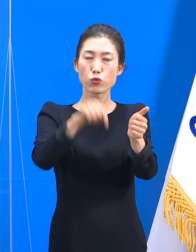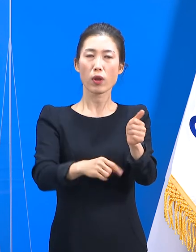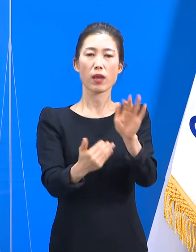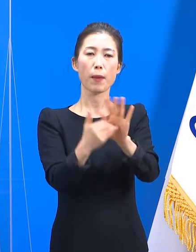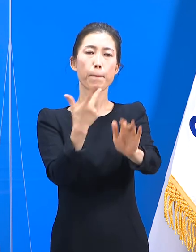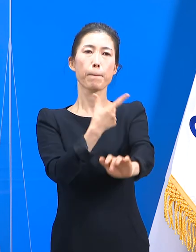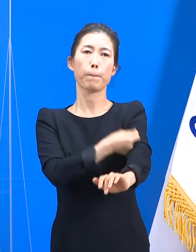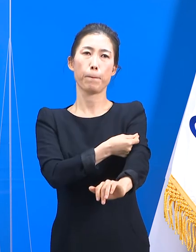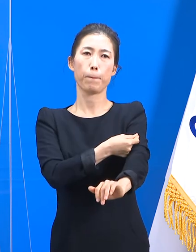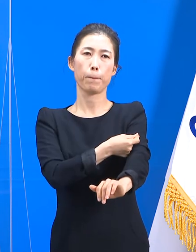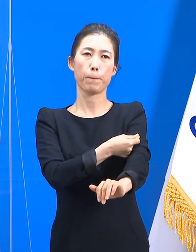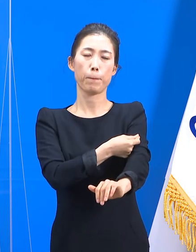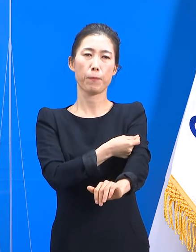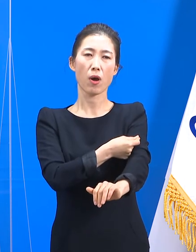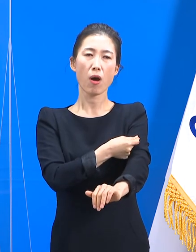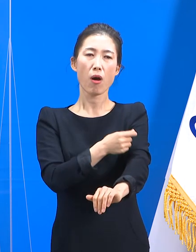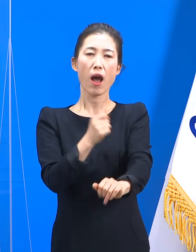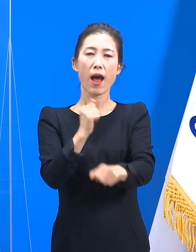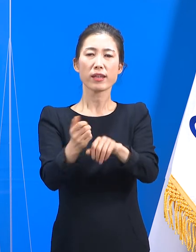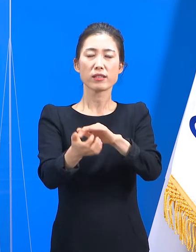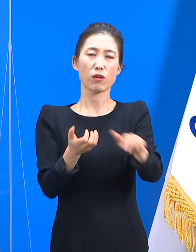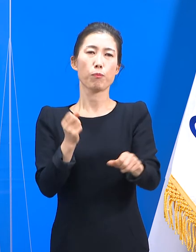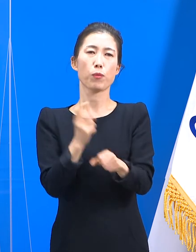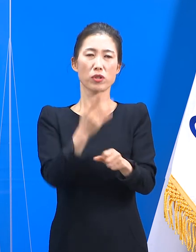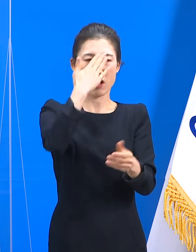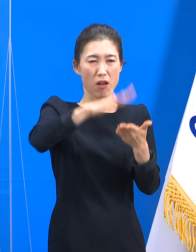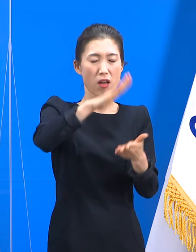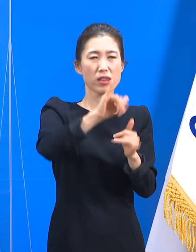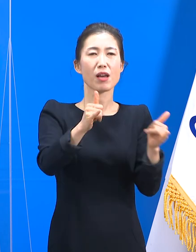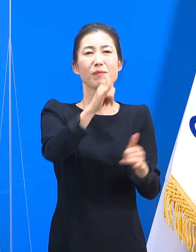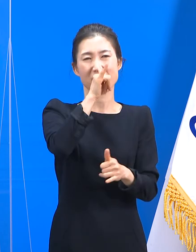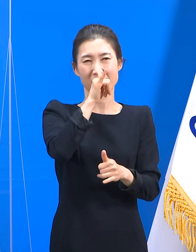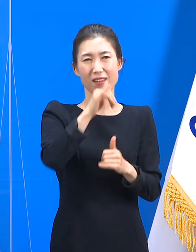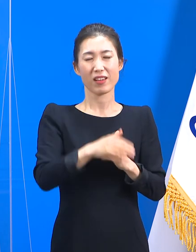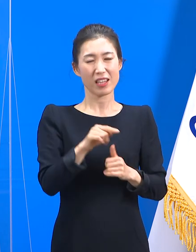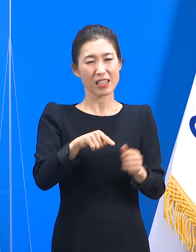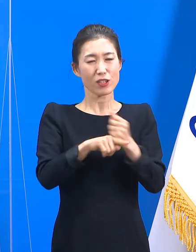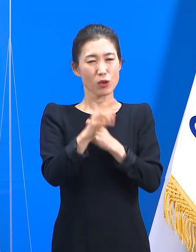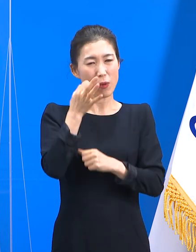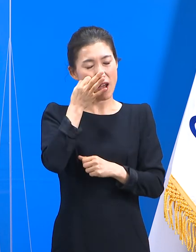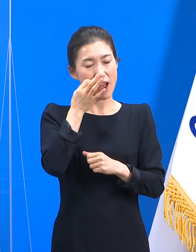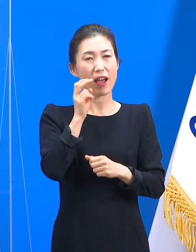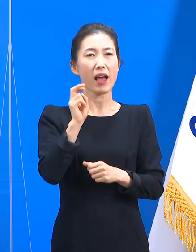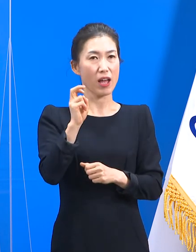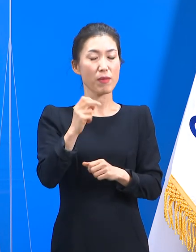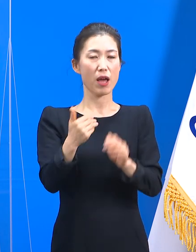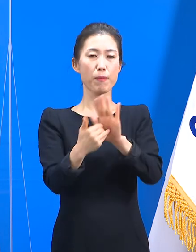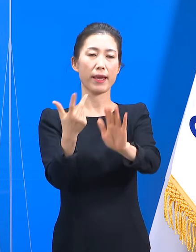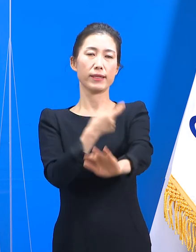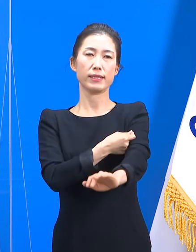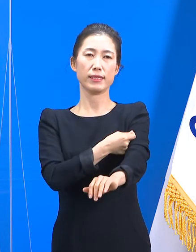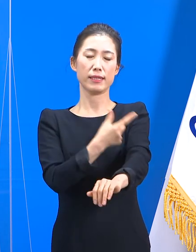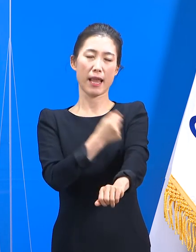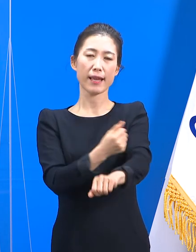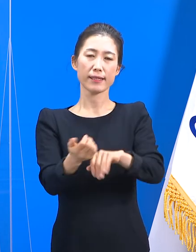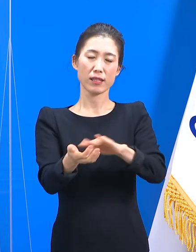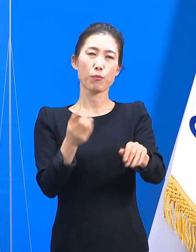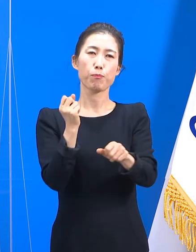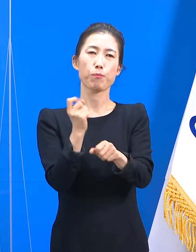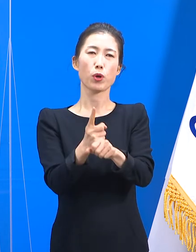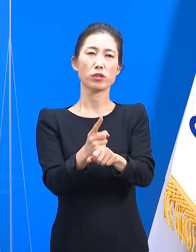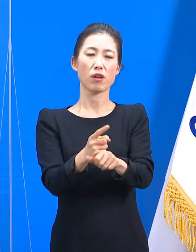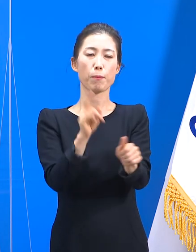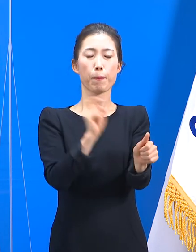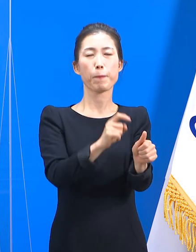시행일보다 증상 발현이 앞선 사례도 있었습니다. 조심스럽지만 백신 접종 전 이미 감염 전파가 시작되지